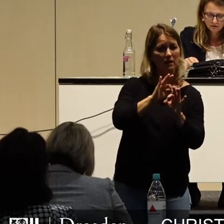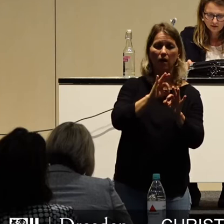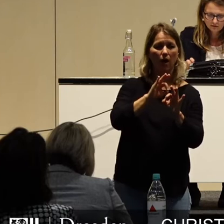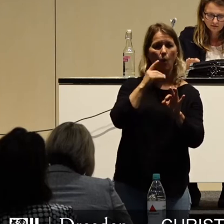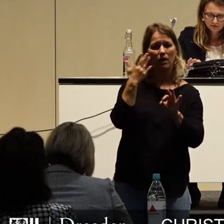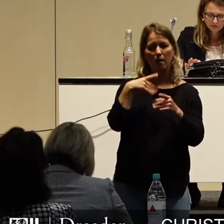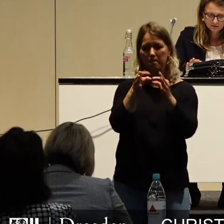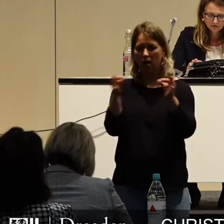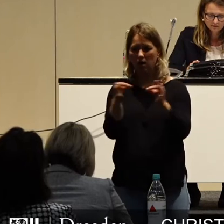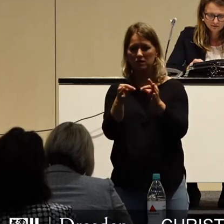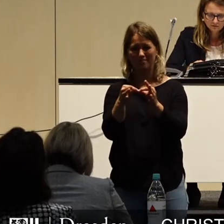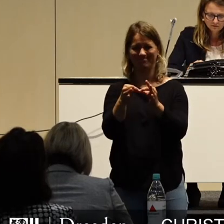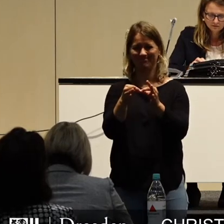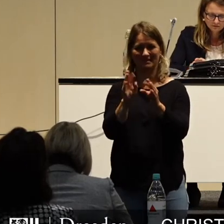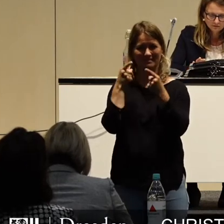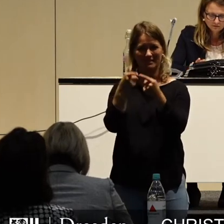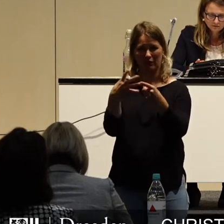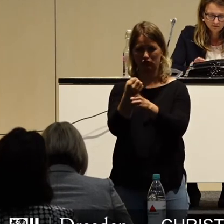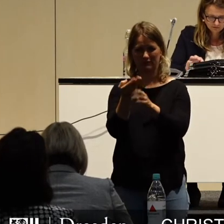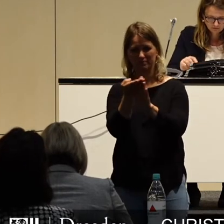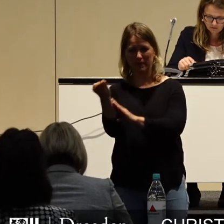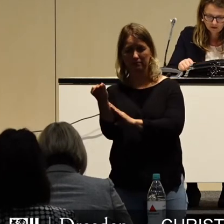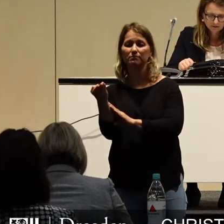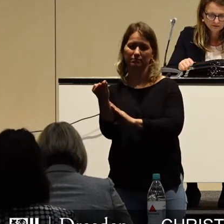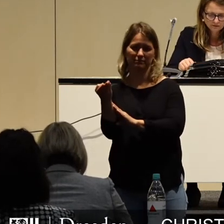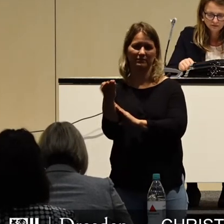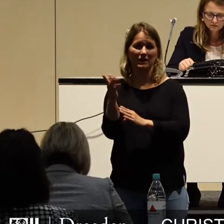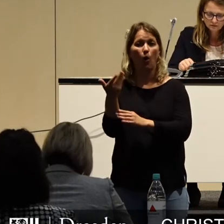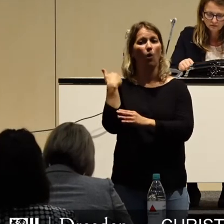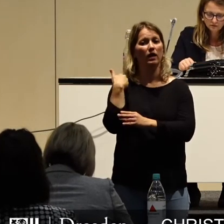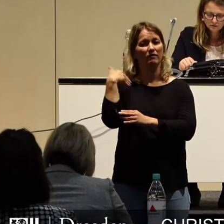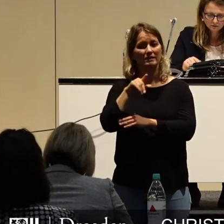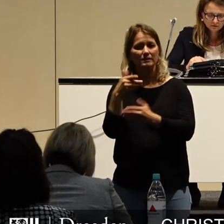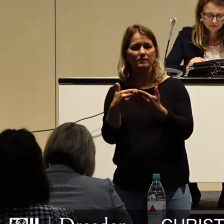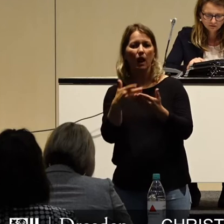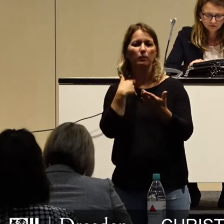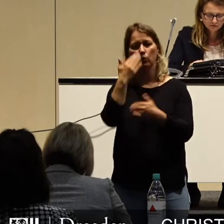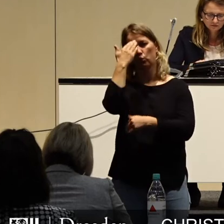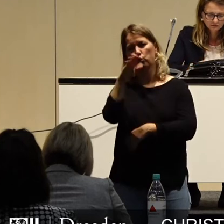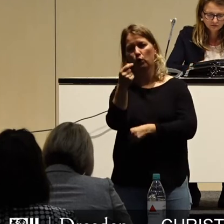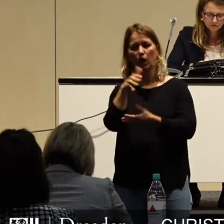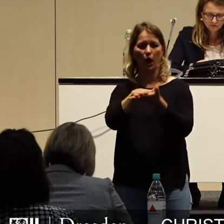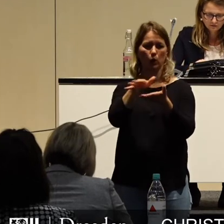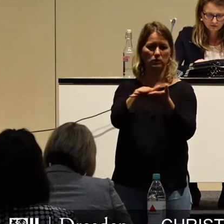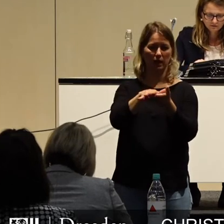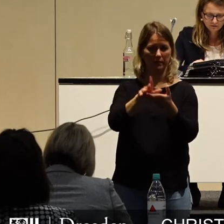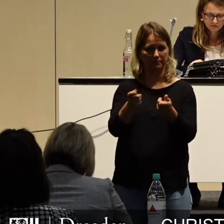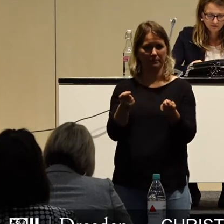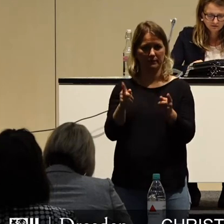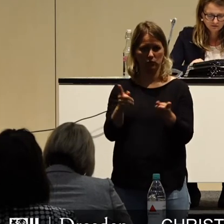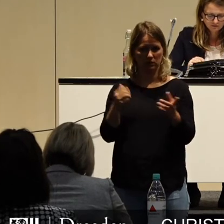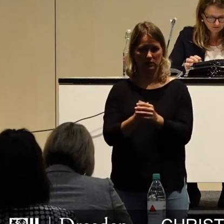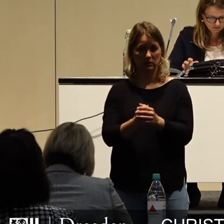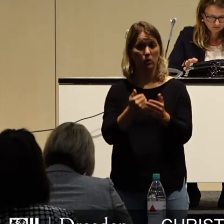verfehlt haben. Die gute Lage der Vergangenheit hat auch zu sehr leichtfertigen Ausgaben geführt. Gleichzeitig gilt es zu bedenken, es könnte eine